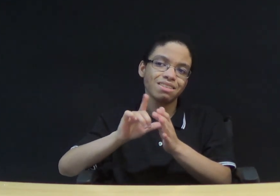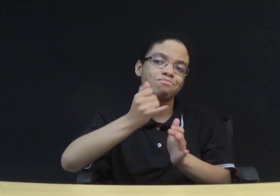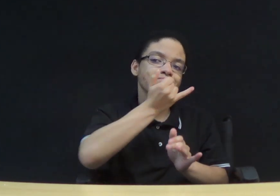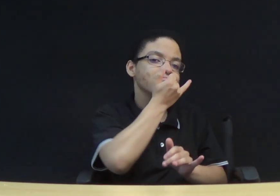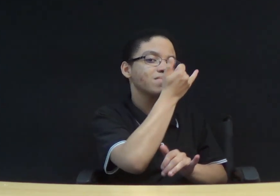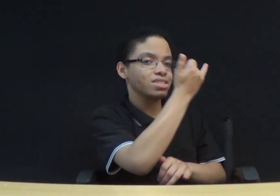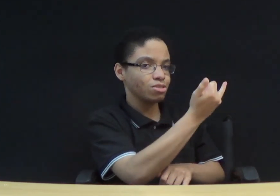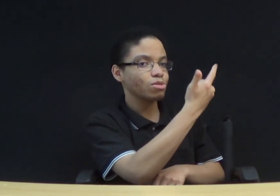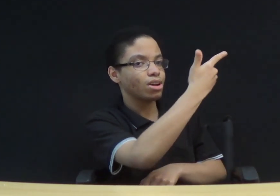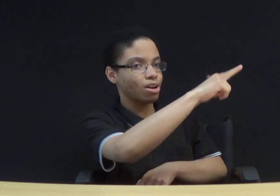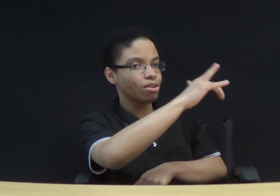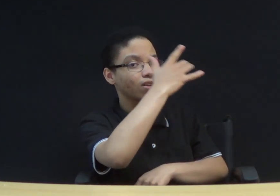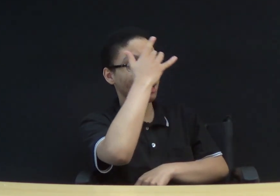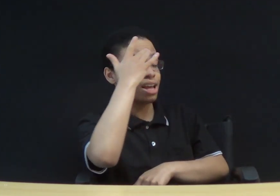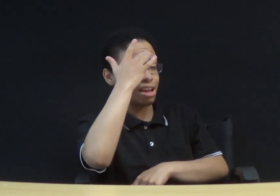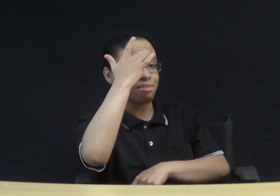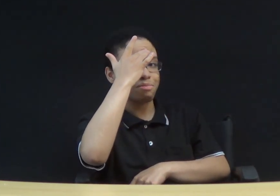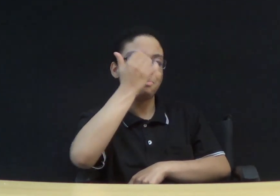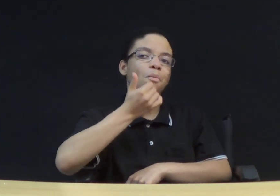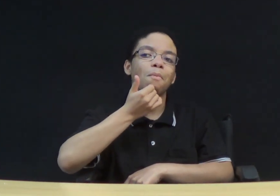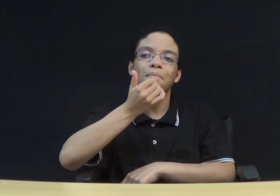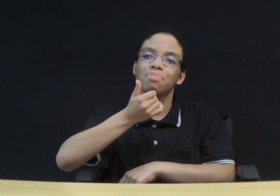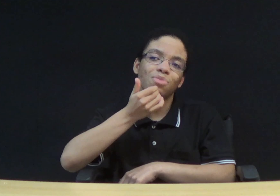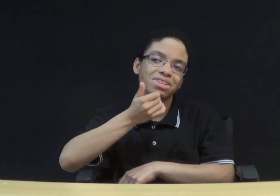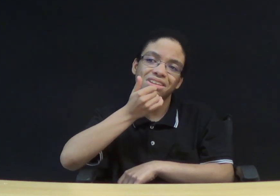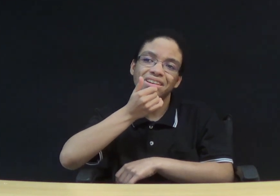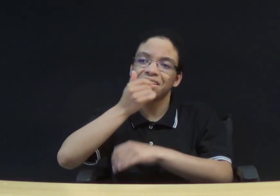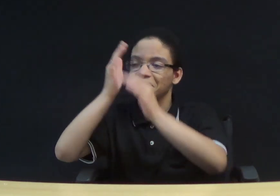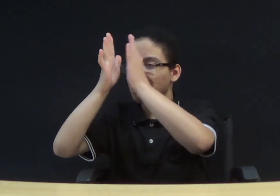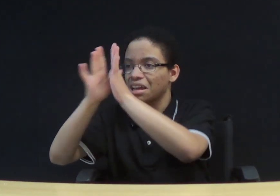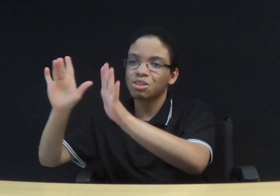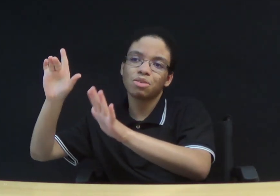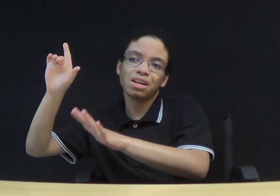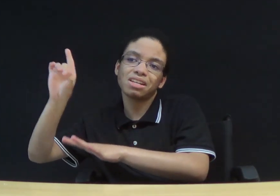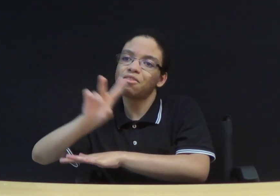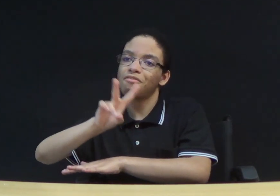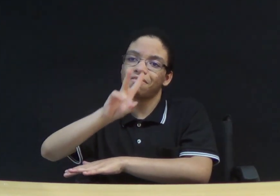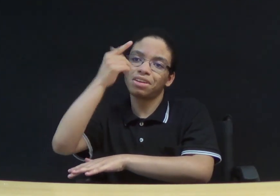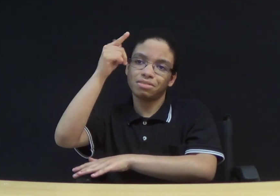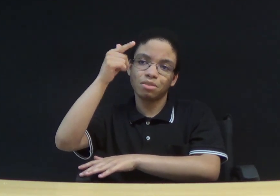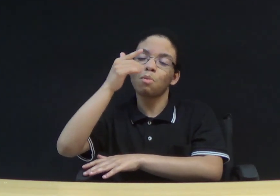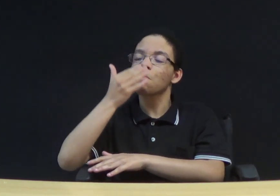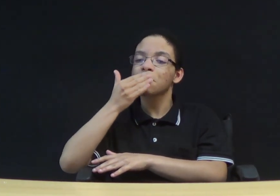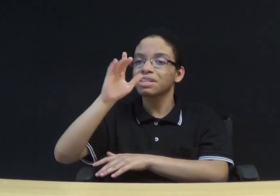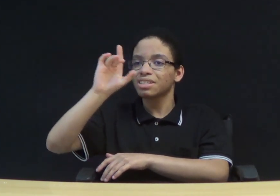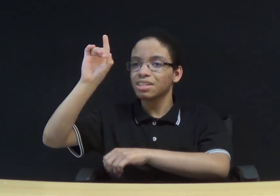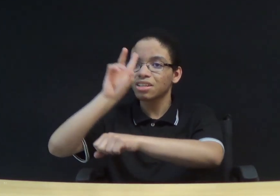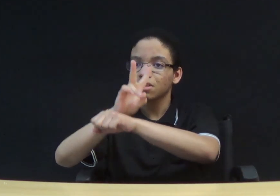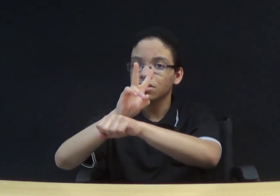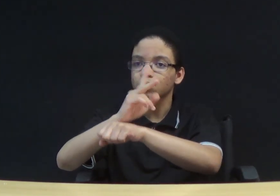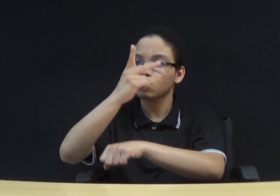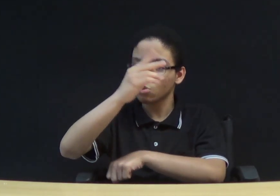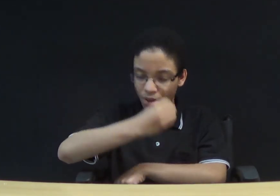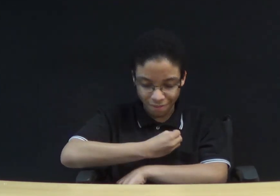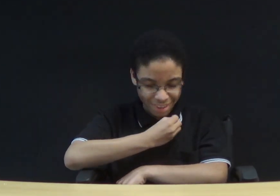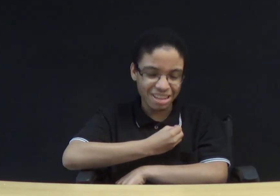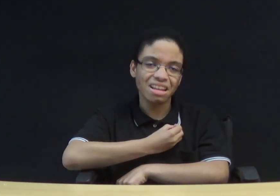É uma oferta inútil. Peça ao Senhor para que o guarde de ter um coração duro, que sonde seus